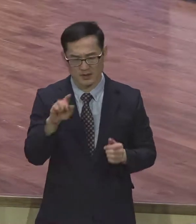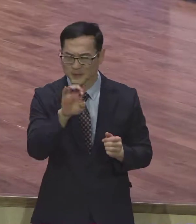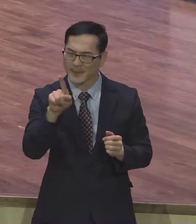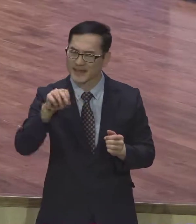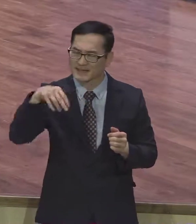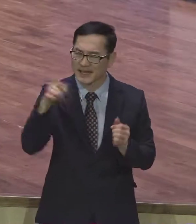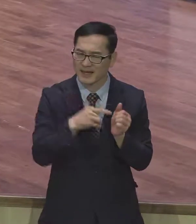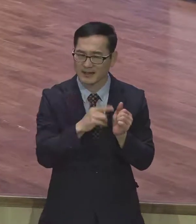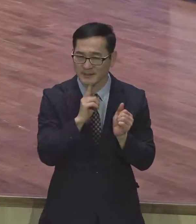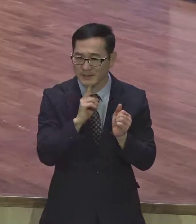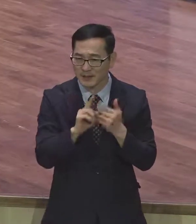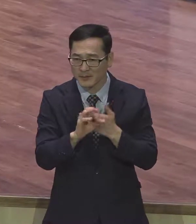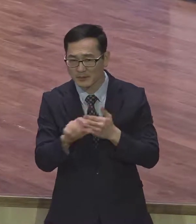이쪽은 정의되어, 저쪽은 불의라.